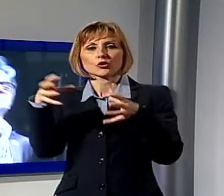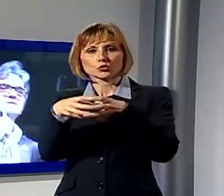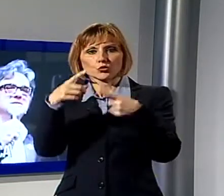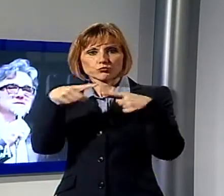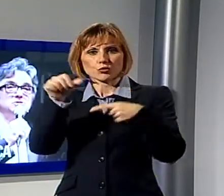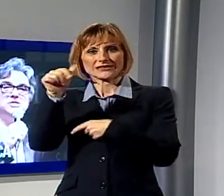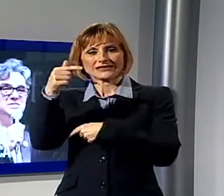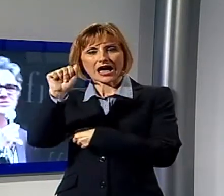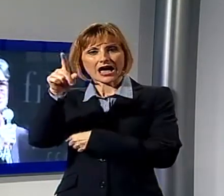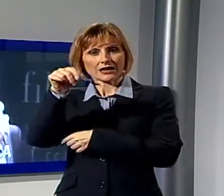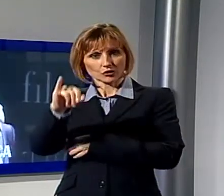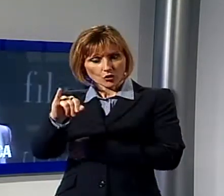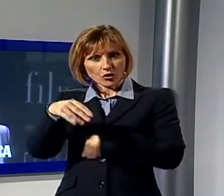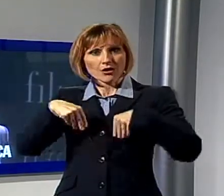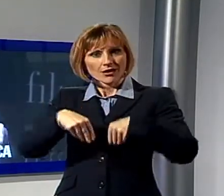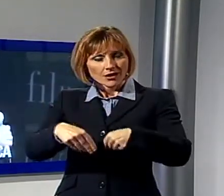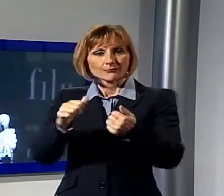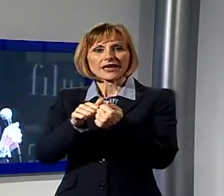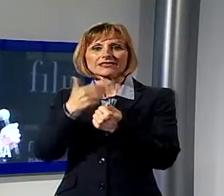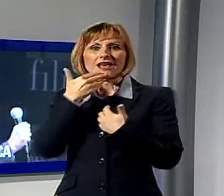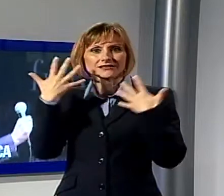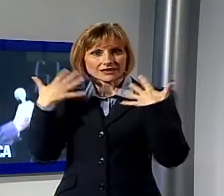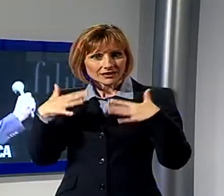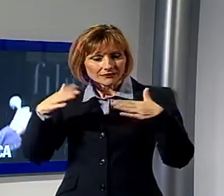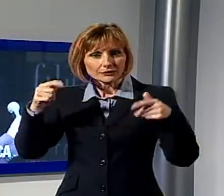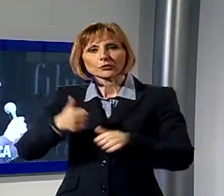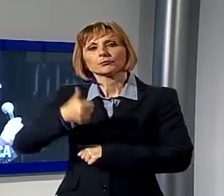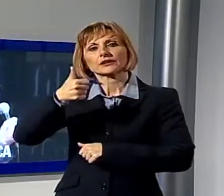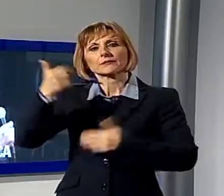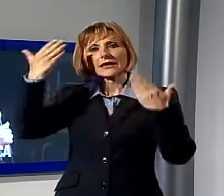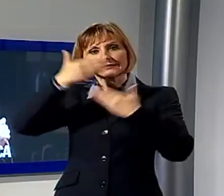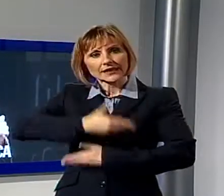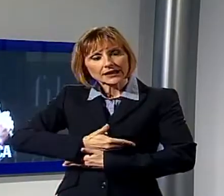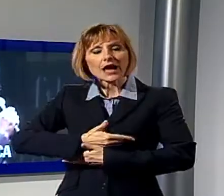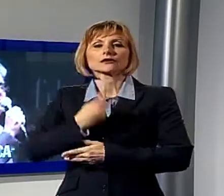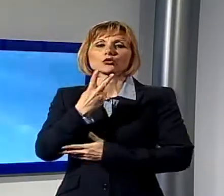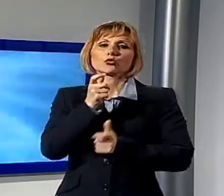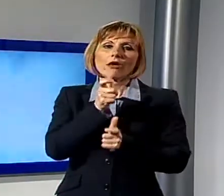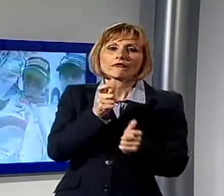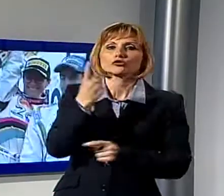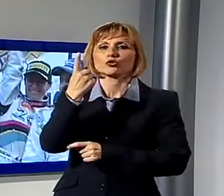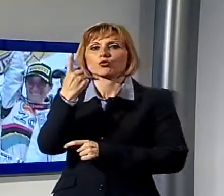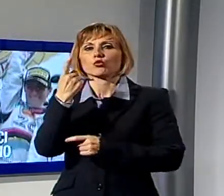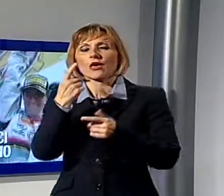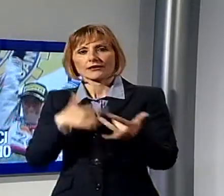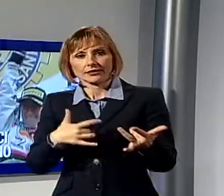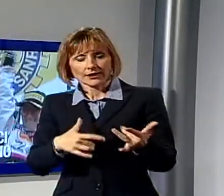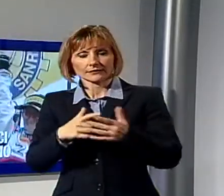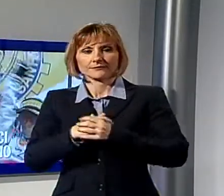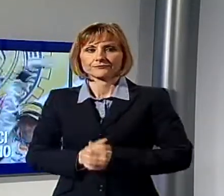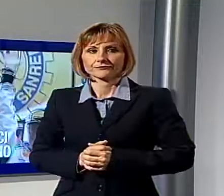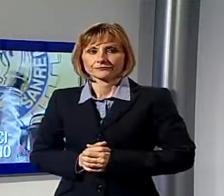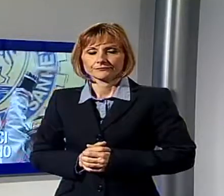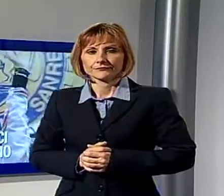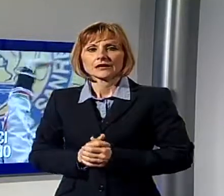Rosso e Lucio Dalla, protagonista Petra Santa, della prima serata di due voci e una chitarra. Lo sport i motori